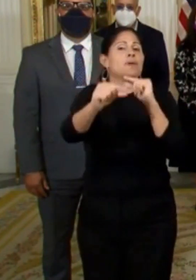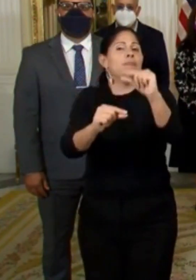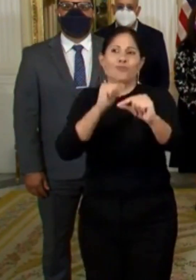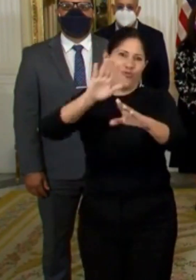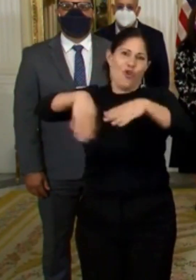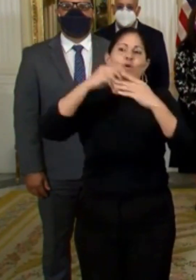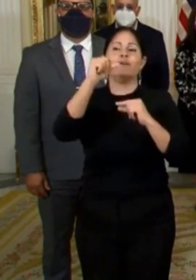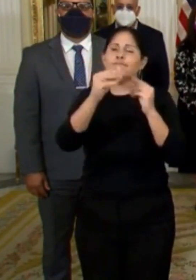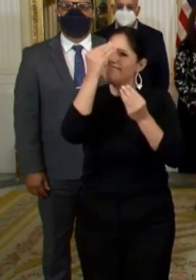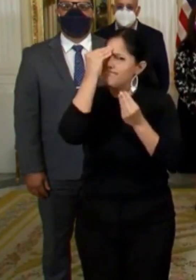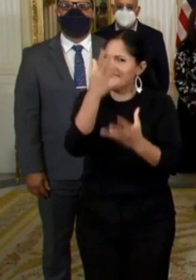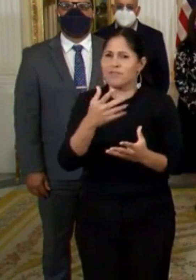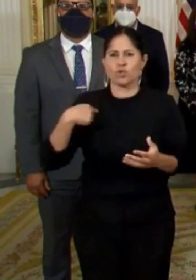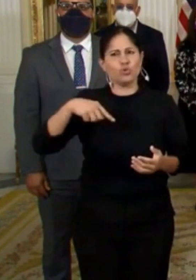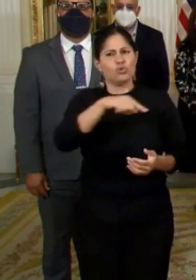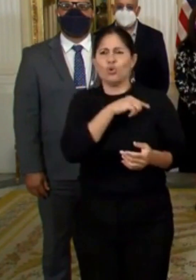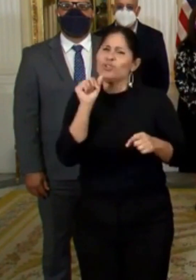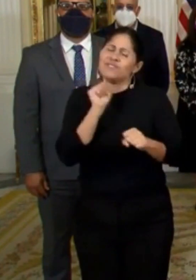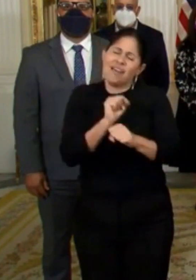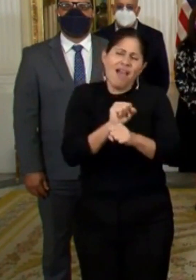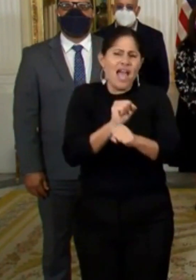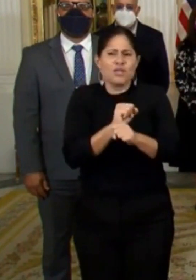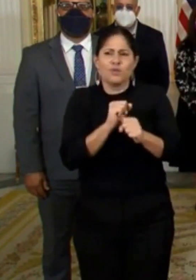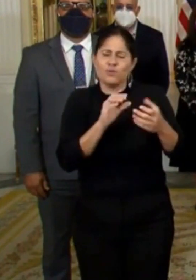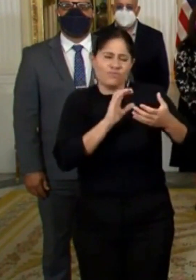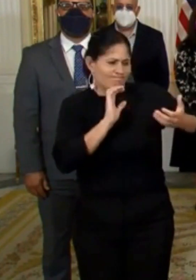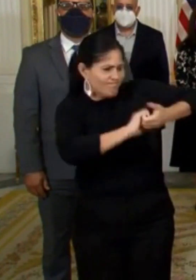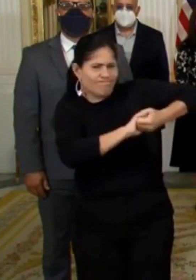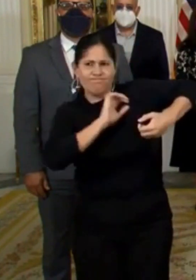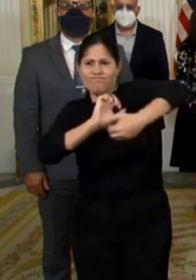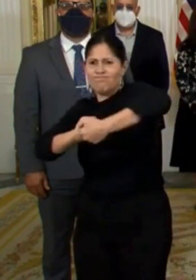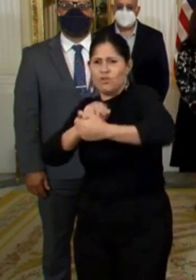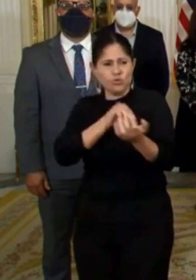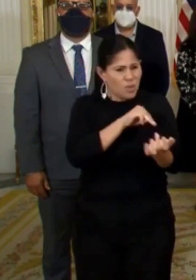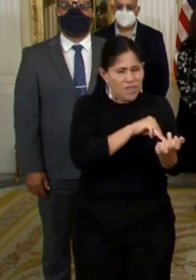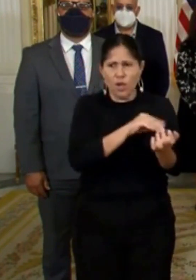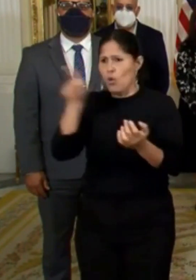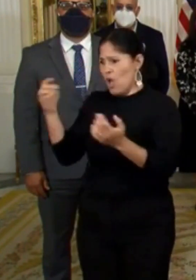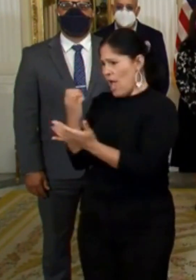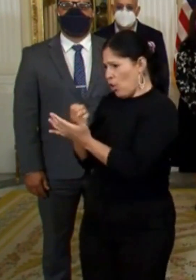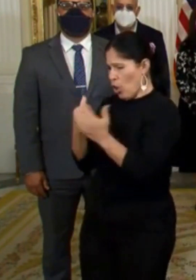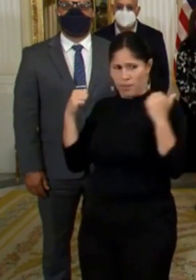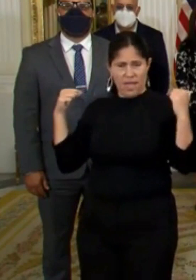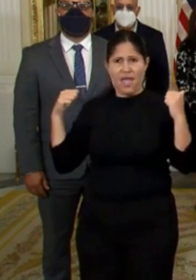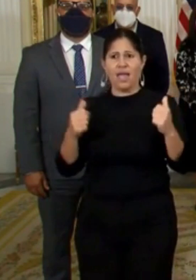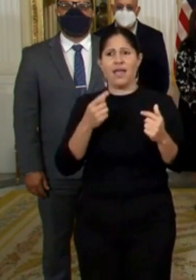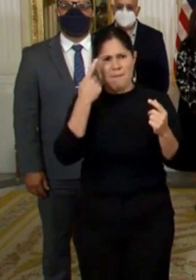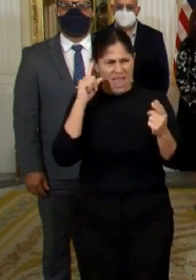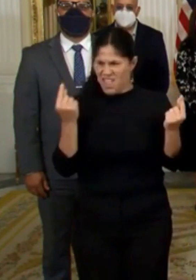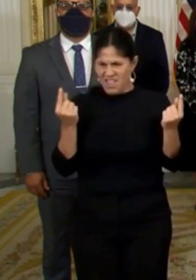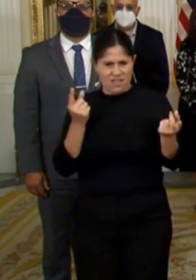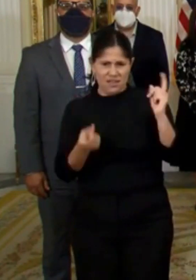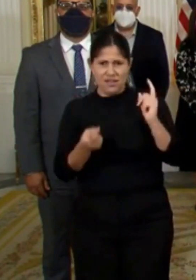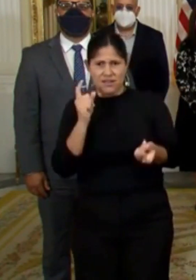Puerto Rico que estamos trabajando en unión al sector médico y económico para la reapertura o modificación de manera